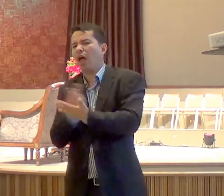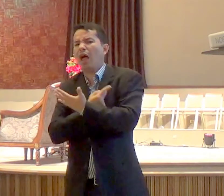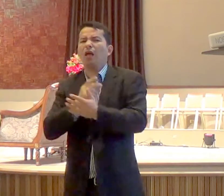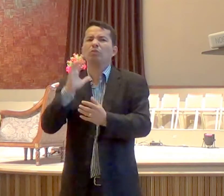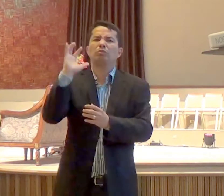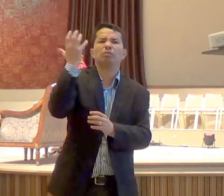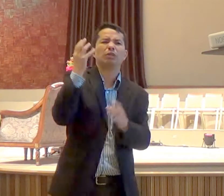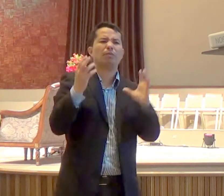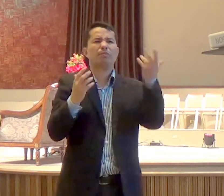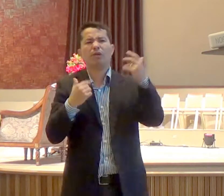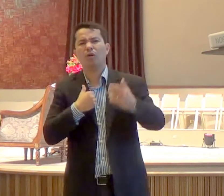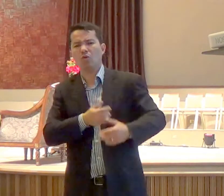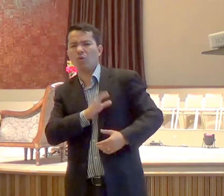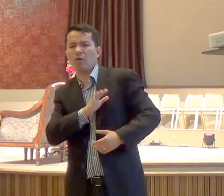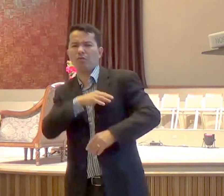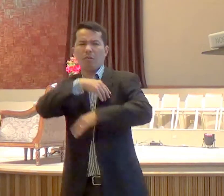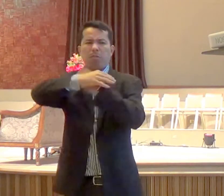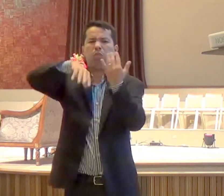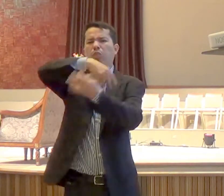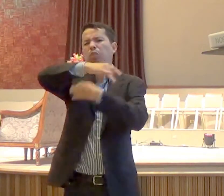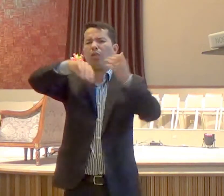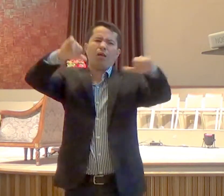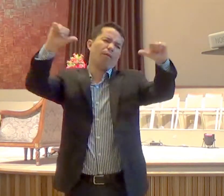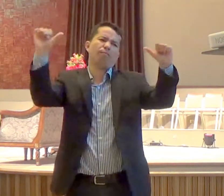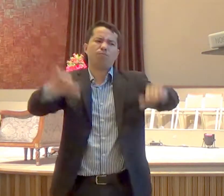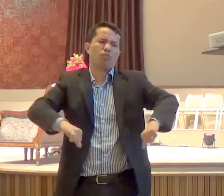pelo meu coração, incrédulo, corrompido,